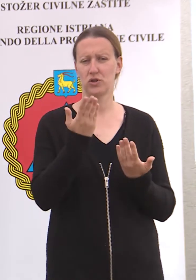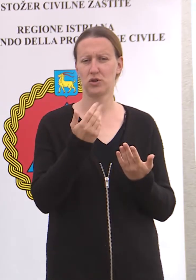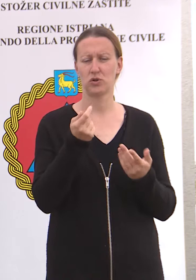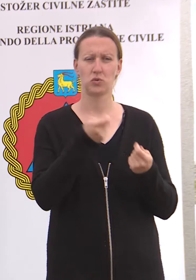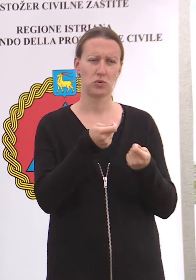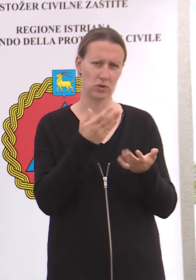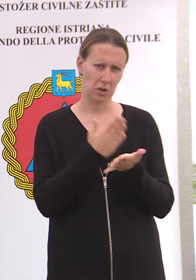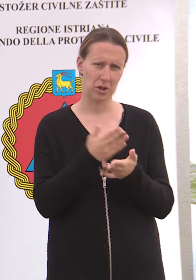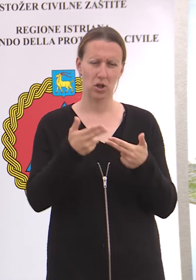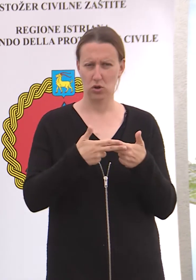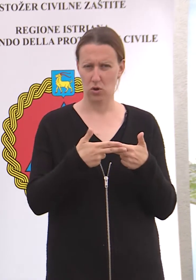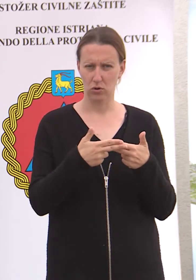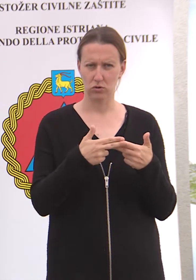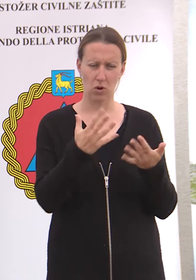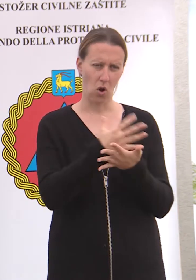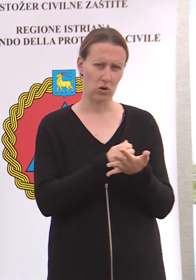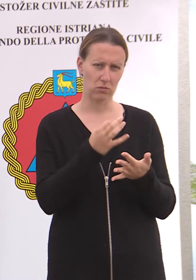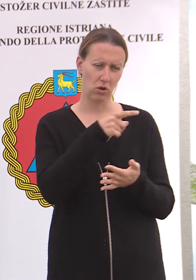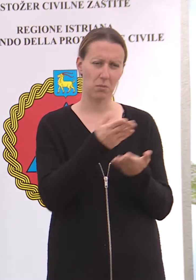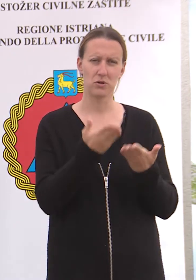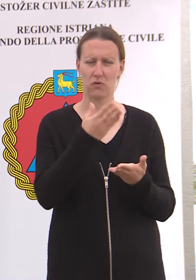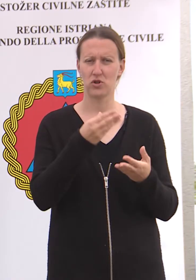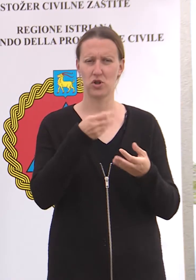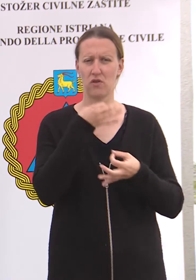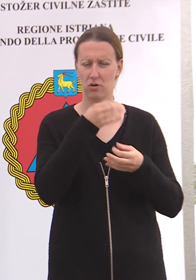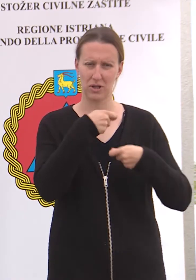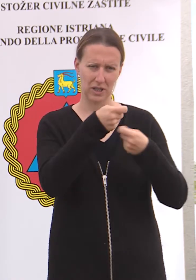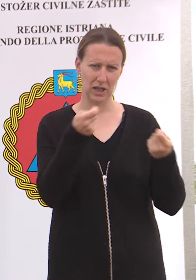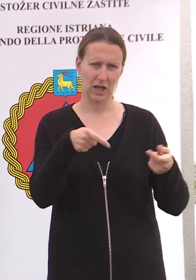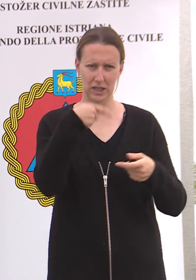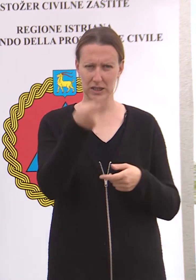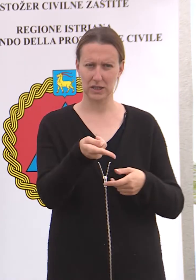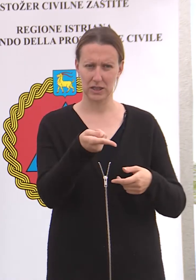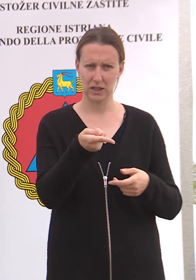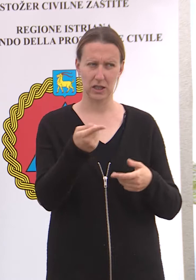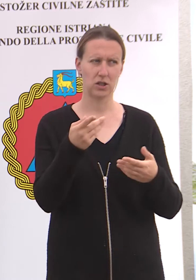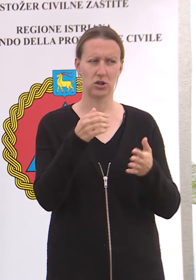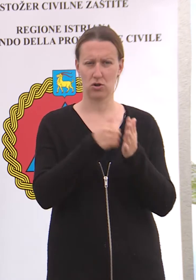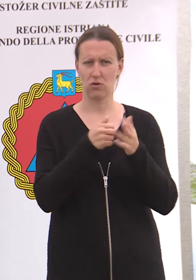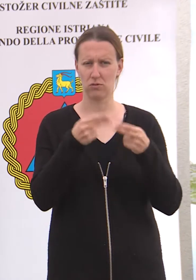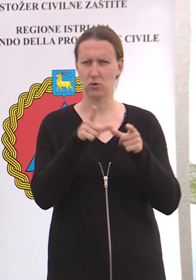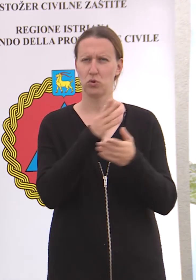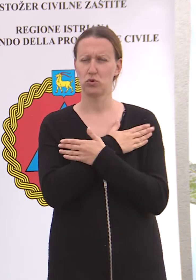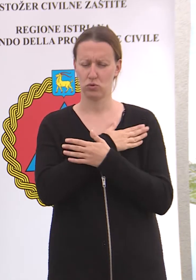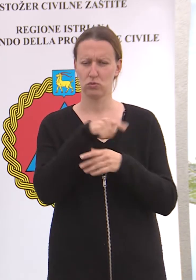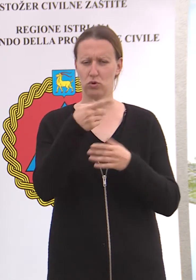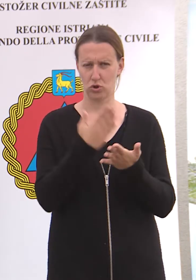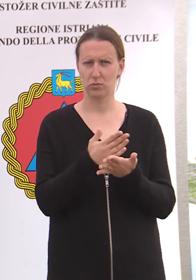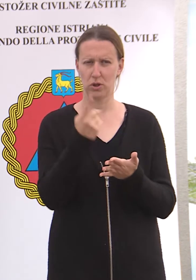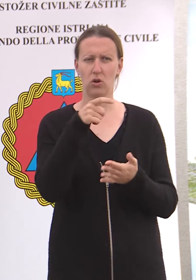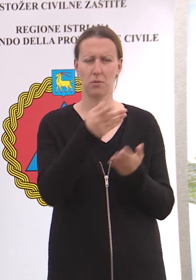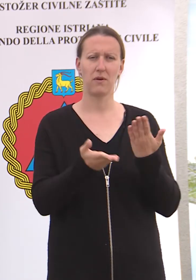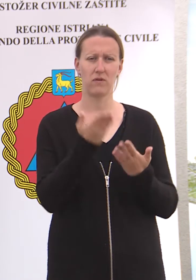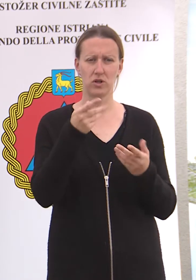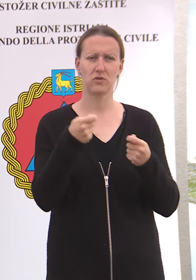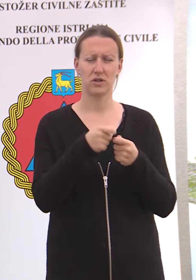usluga biti dostupna korisnicima. O tome ćemo izvjestiti na sljedećoj presici i predpostavljam u subotu da će biti, tako da o